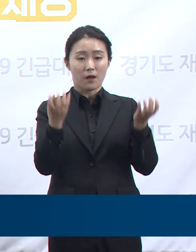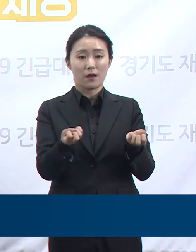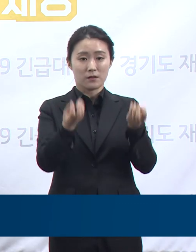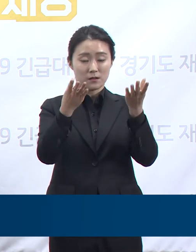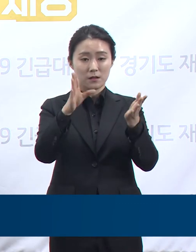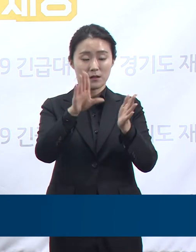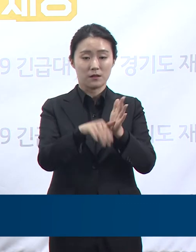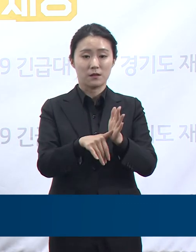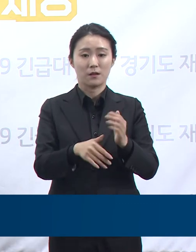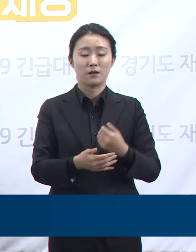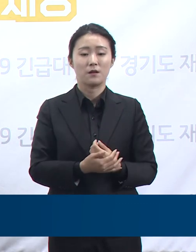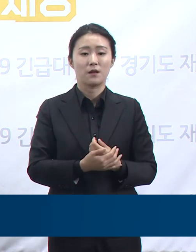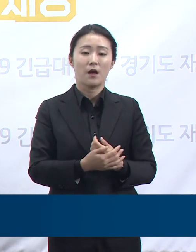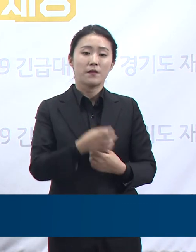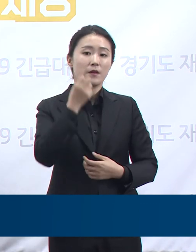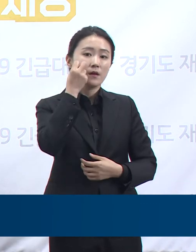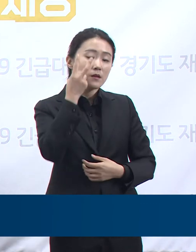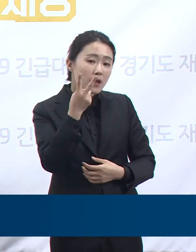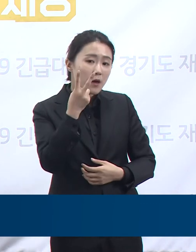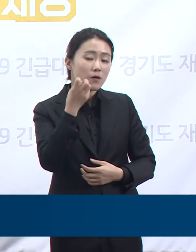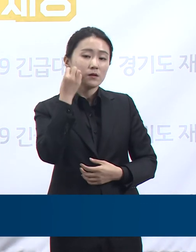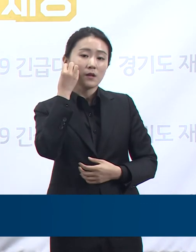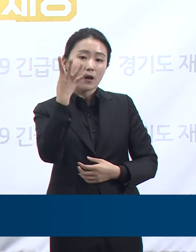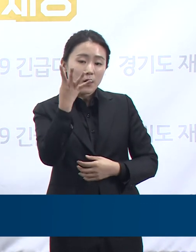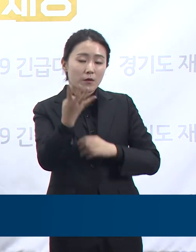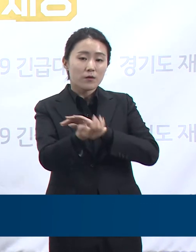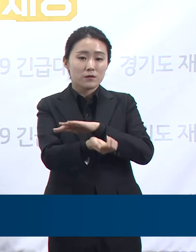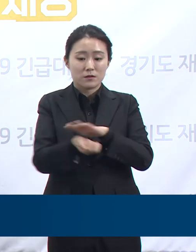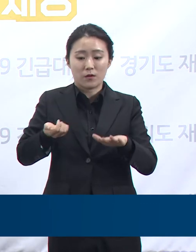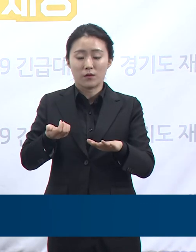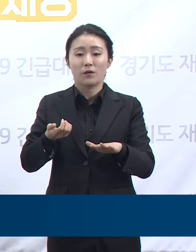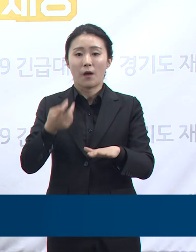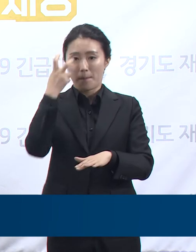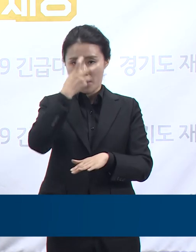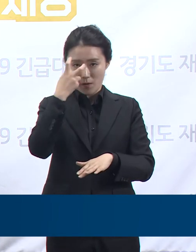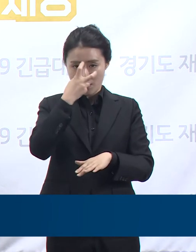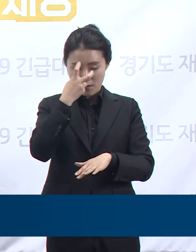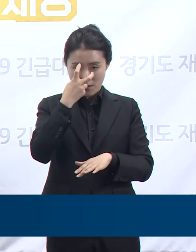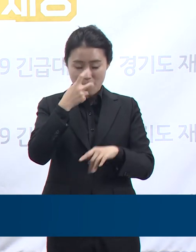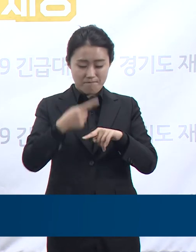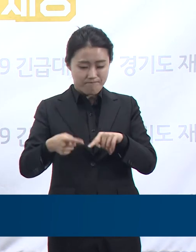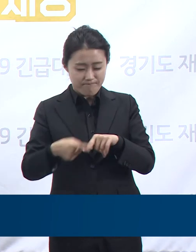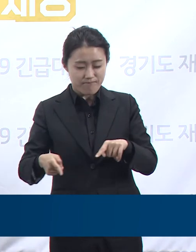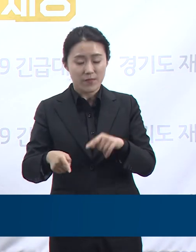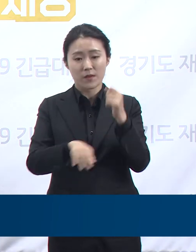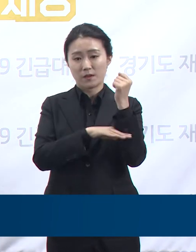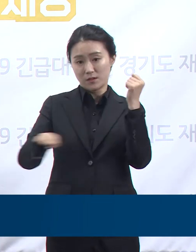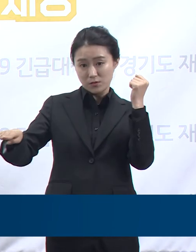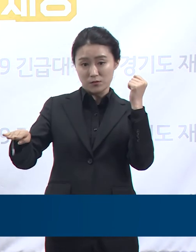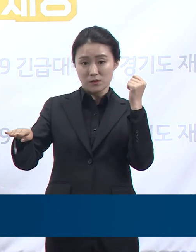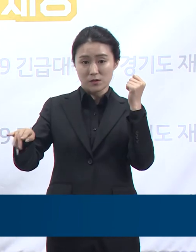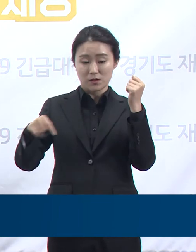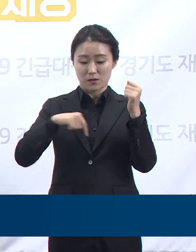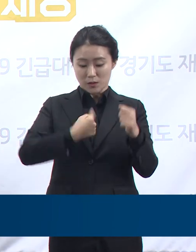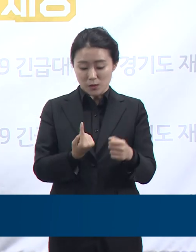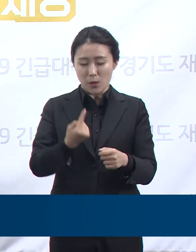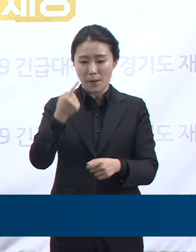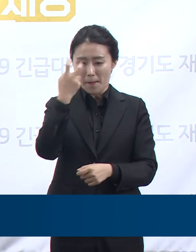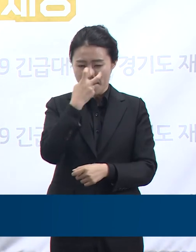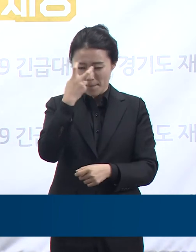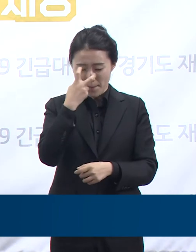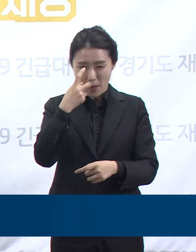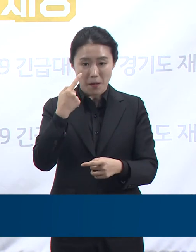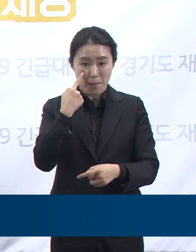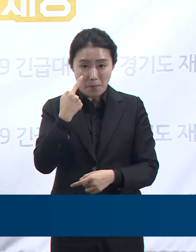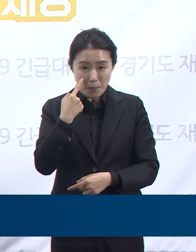개최일 기준 최소 2개월에서 4개월 전 본 평가 지표를 기준으로 자체 평가를 실시하고 평가 결과를